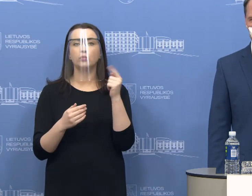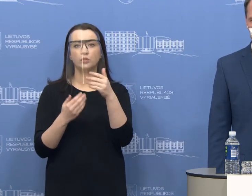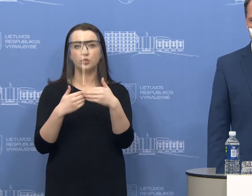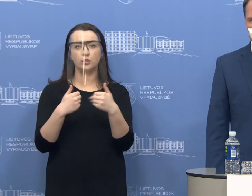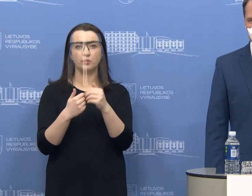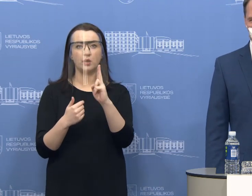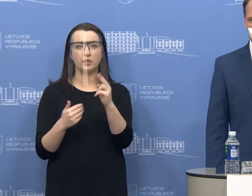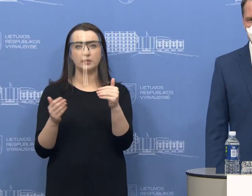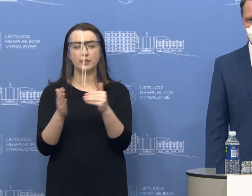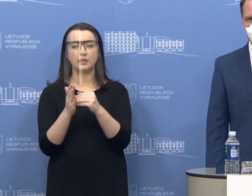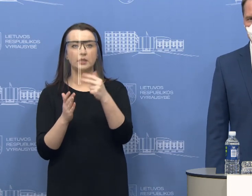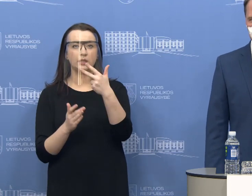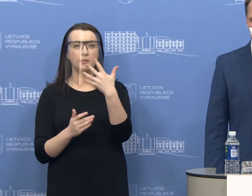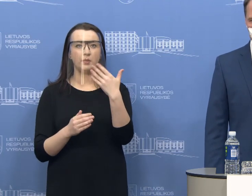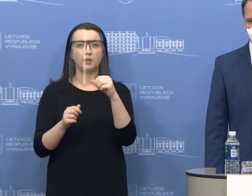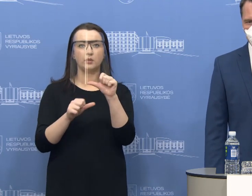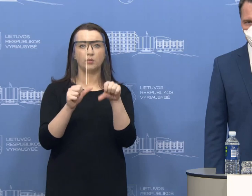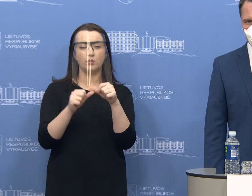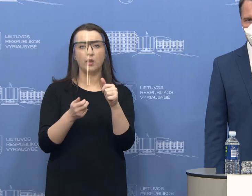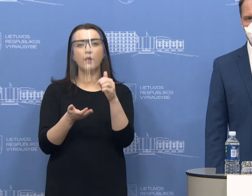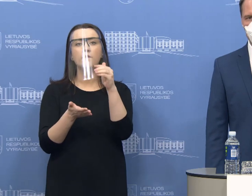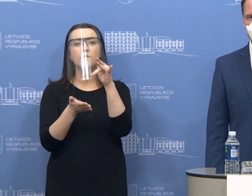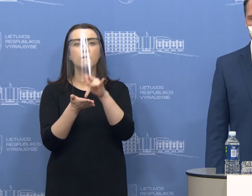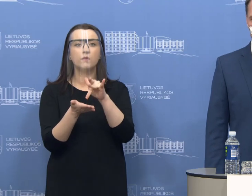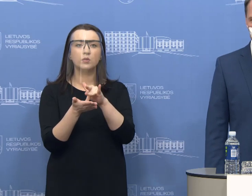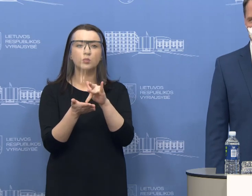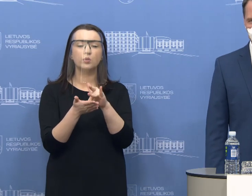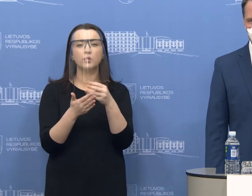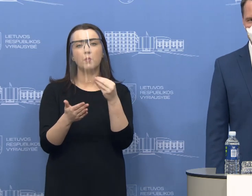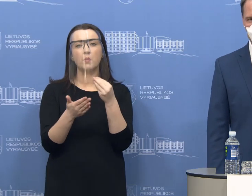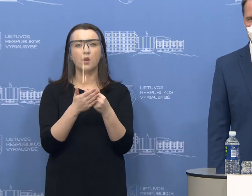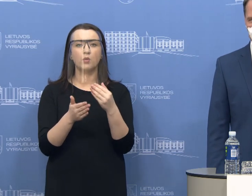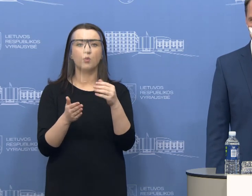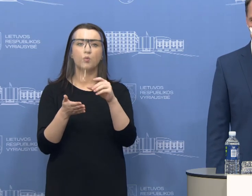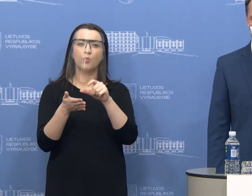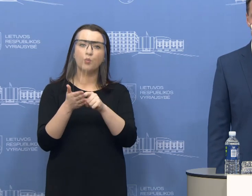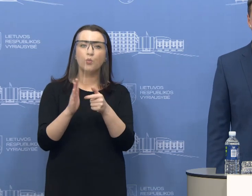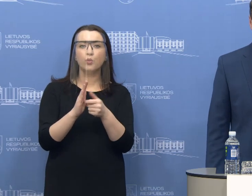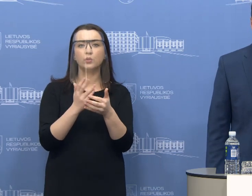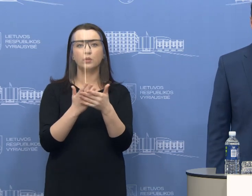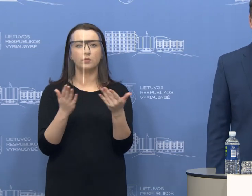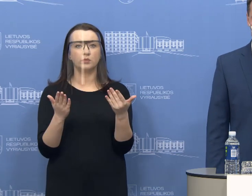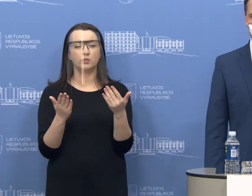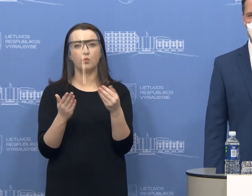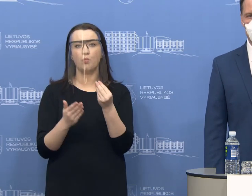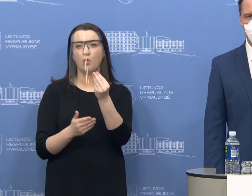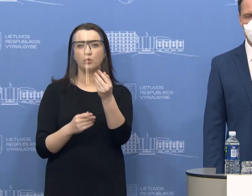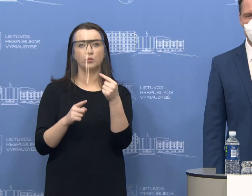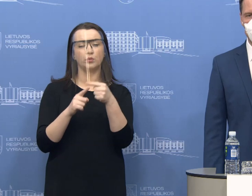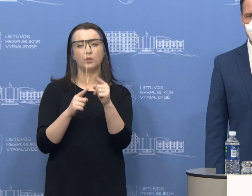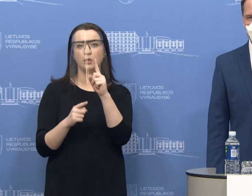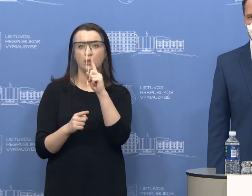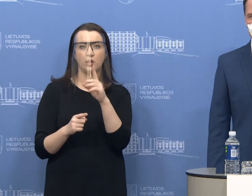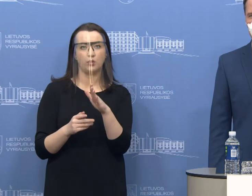metų, vidutiniam brangumo būstai iki 90 tūkstančių, nekainos nieko. Aišku,